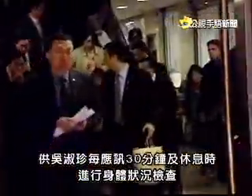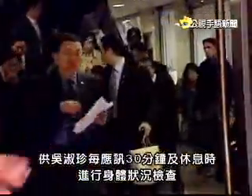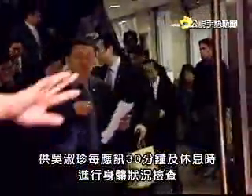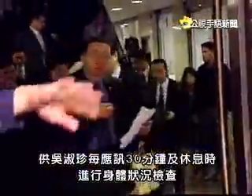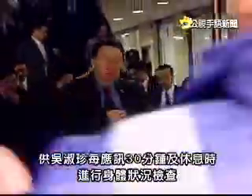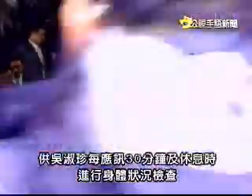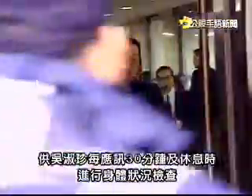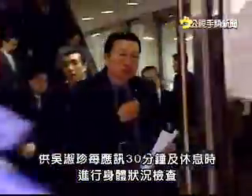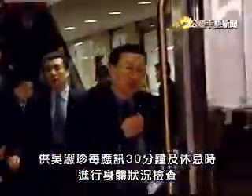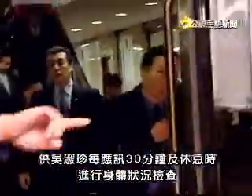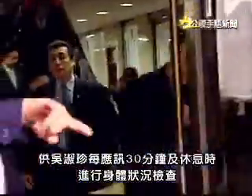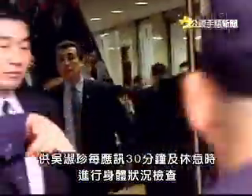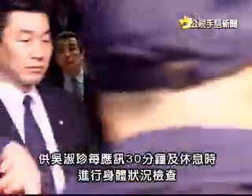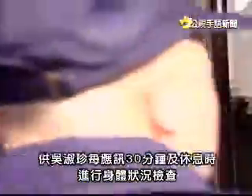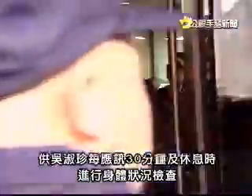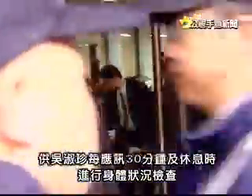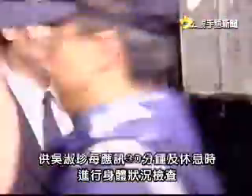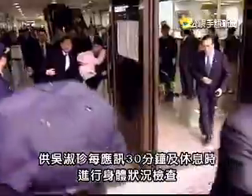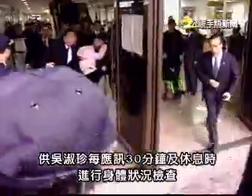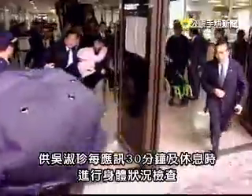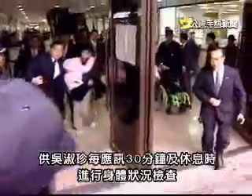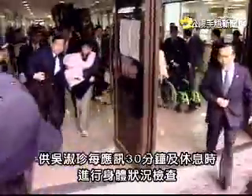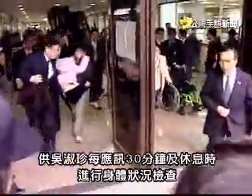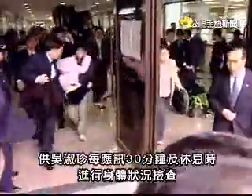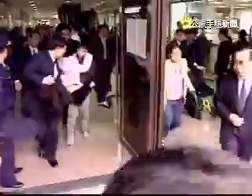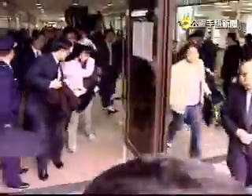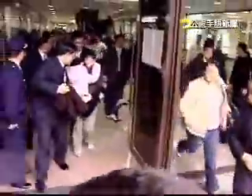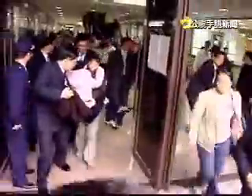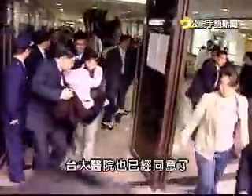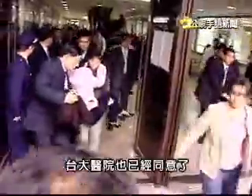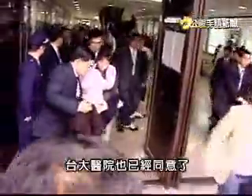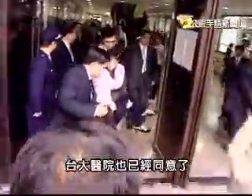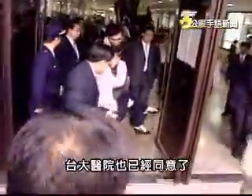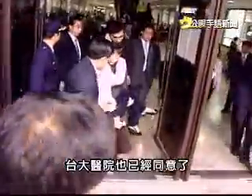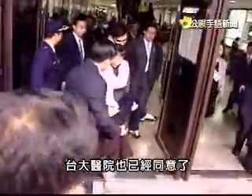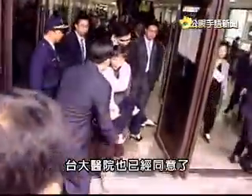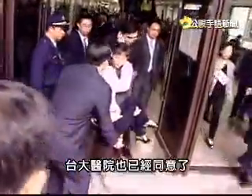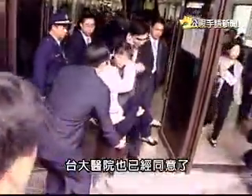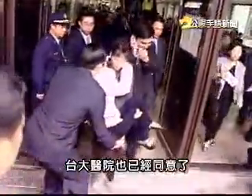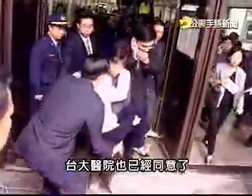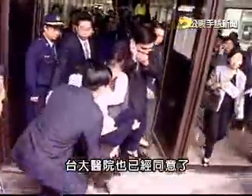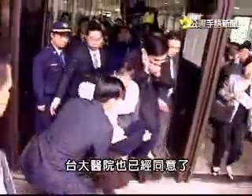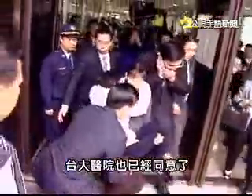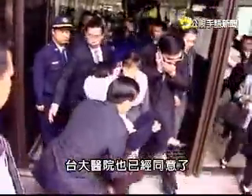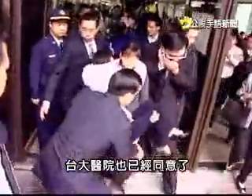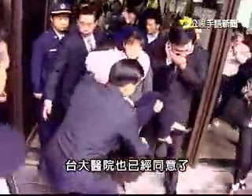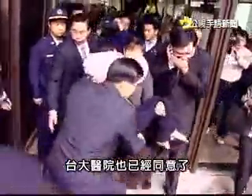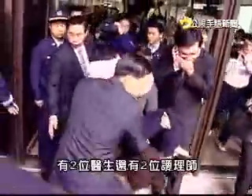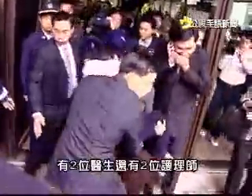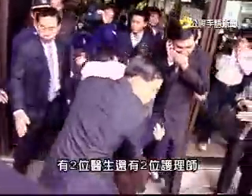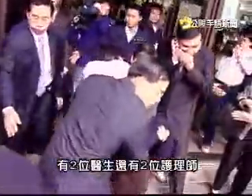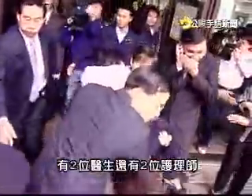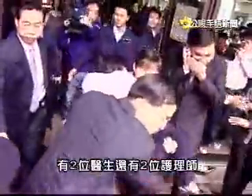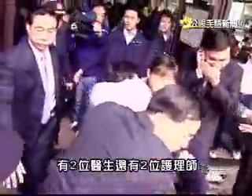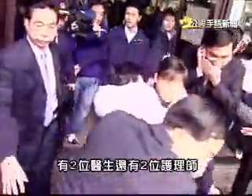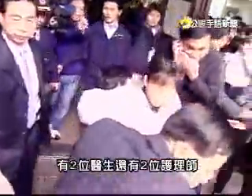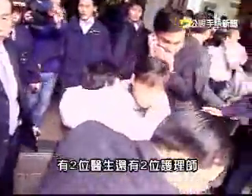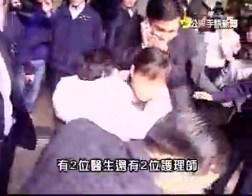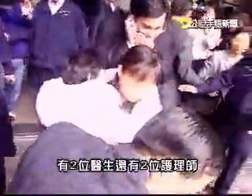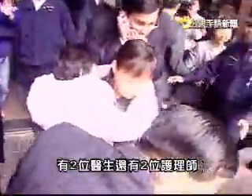30分钟及休息时进行身体状况的检查台大医院也已经同意了有两位医生还有